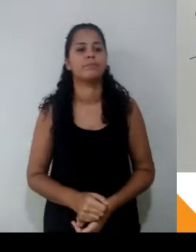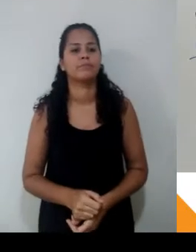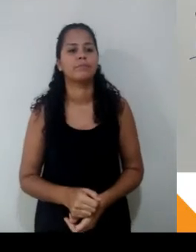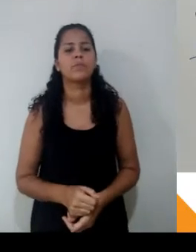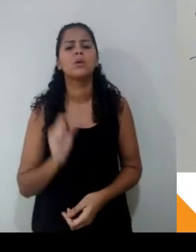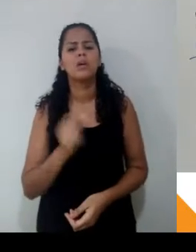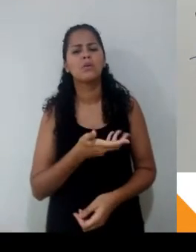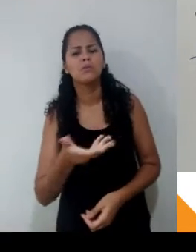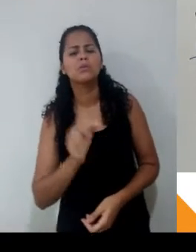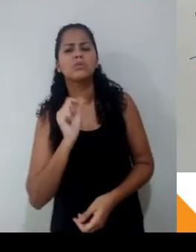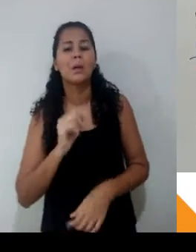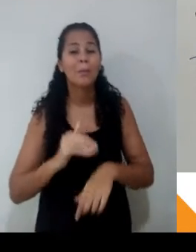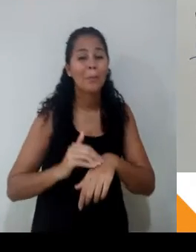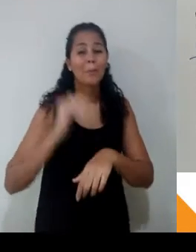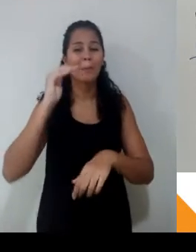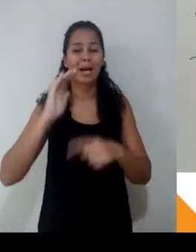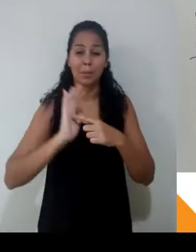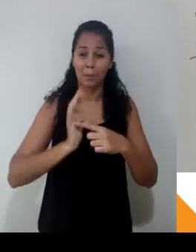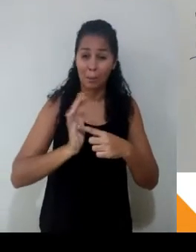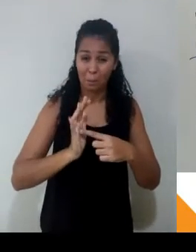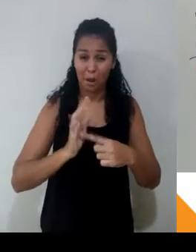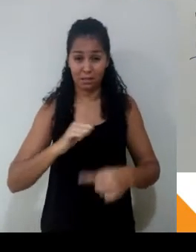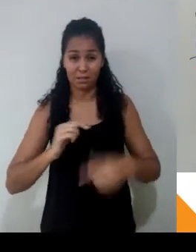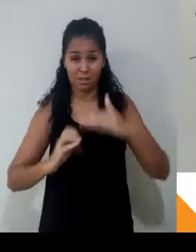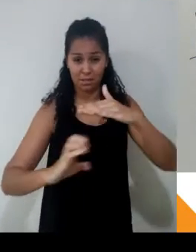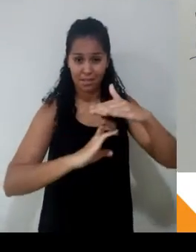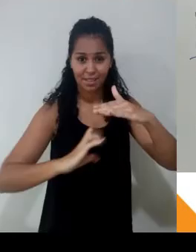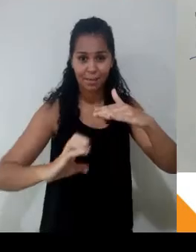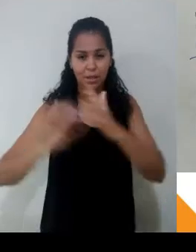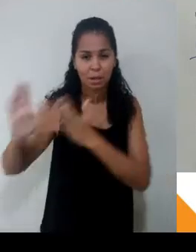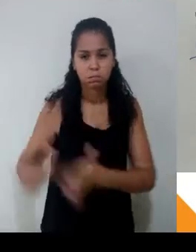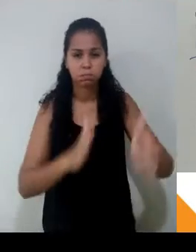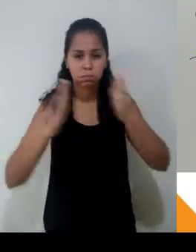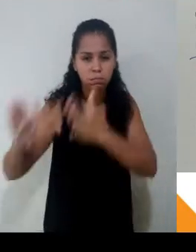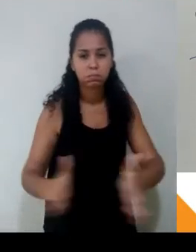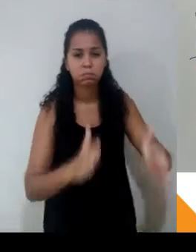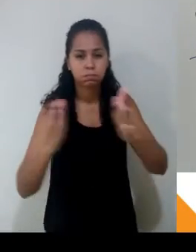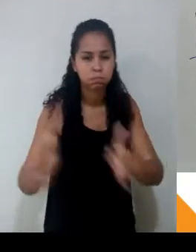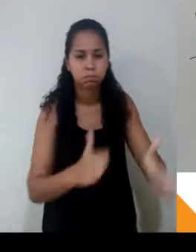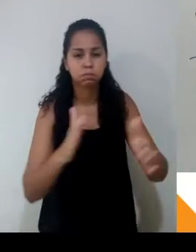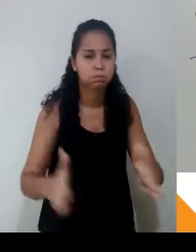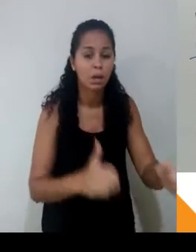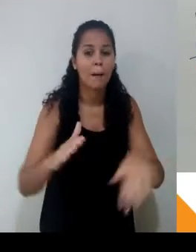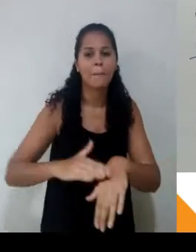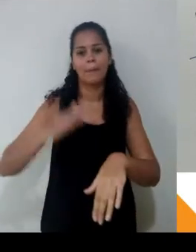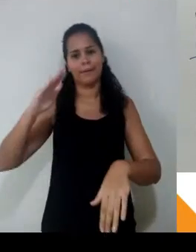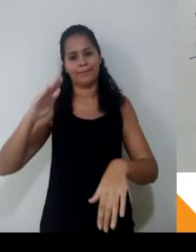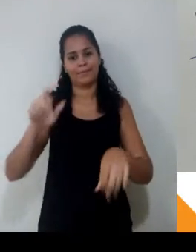também vai ser maior. Então, grandezas diretamente proporcionais. Já as grandezas inversamente proporcionais, o nome já